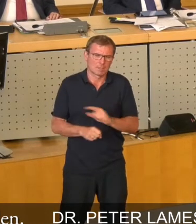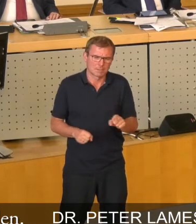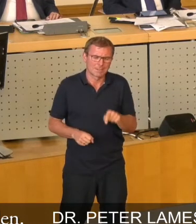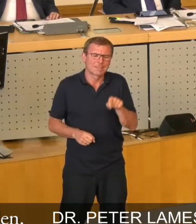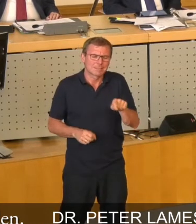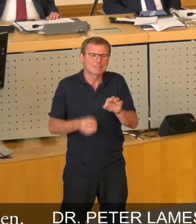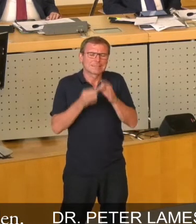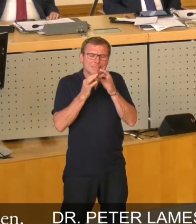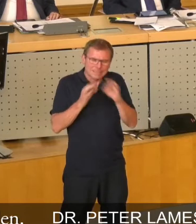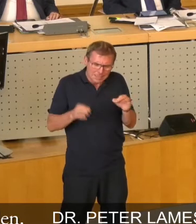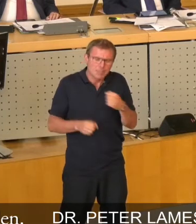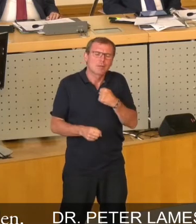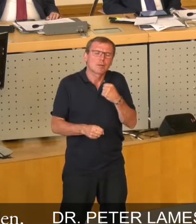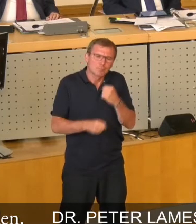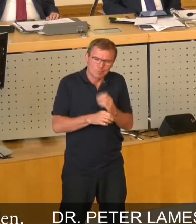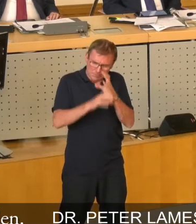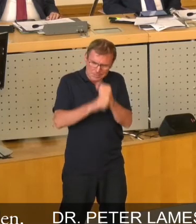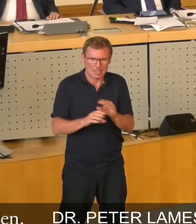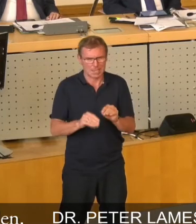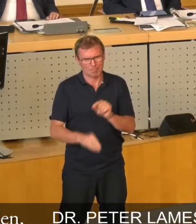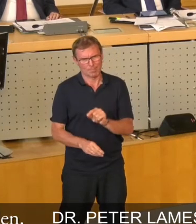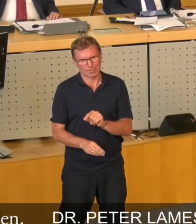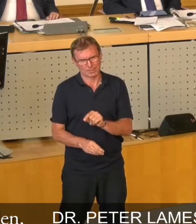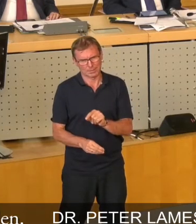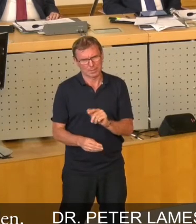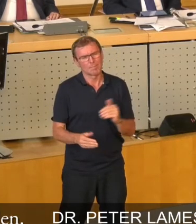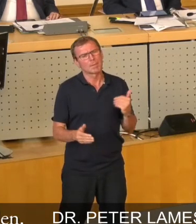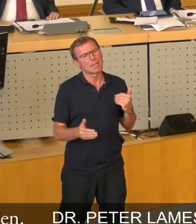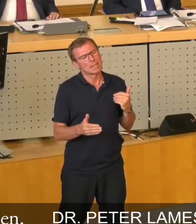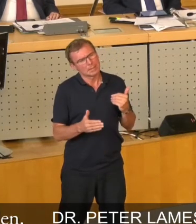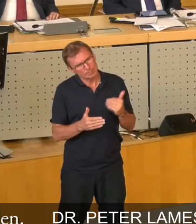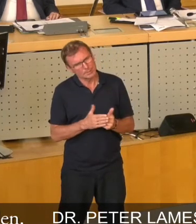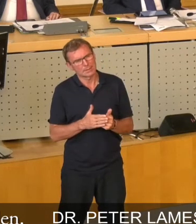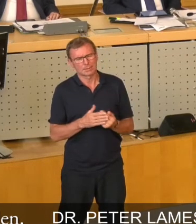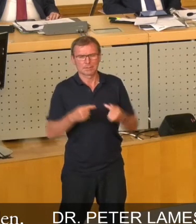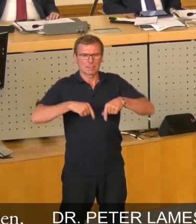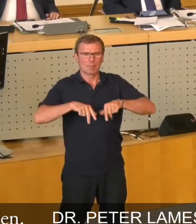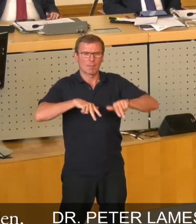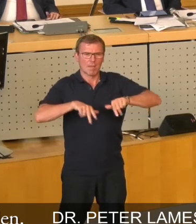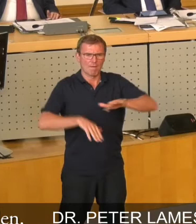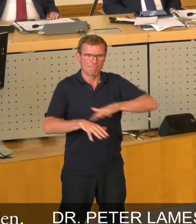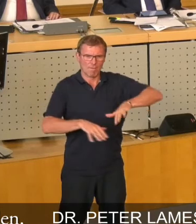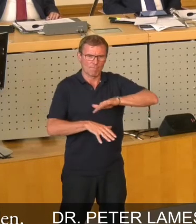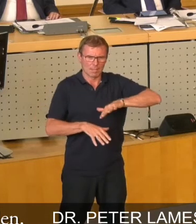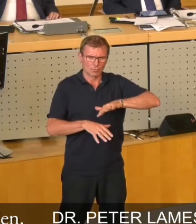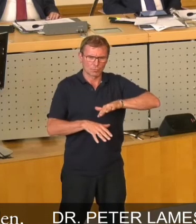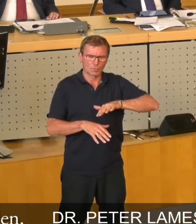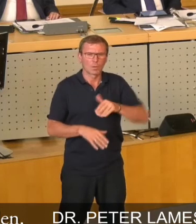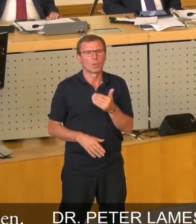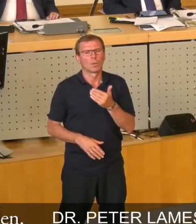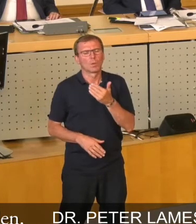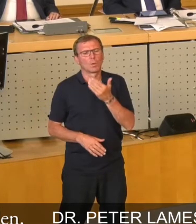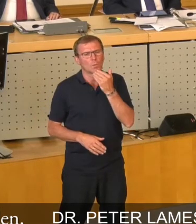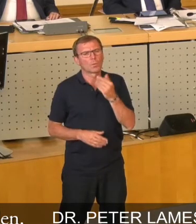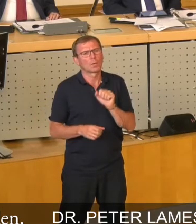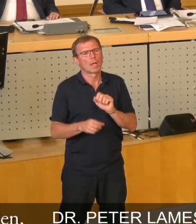Detail damit zu beschäftigen haben und bisher ist innerhalb der Verwaltung ein Widerspruch aus